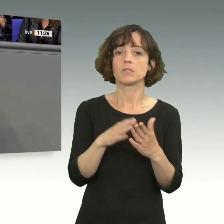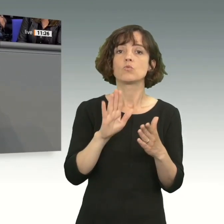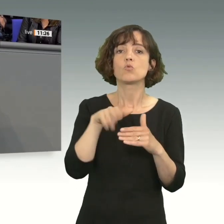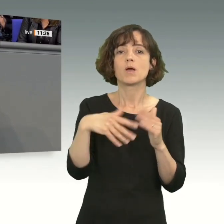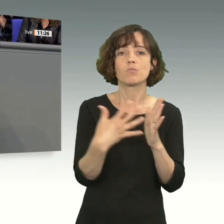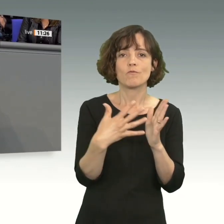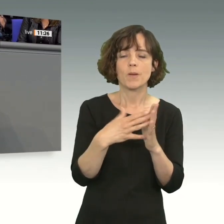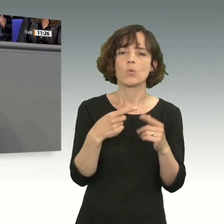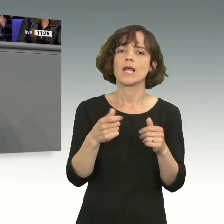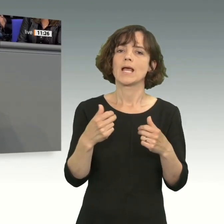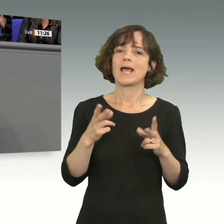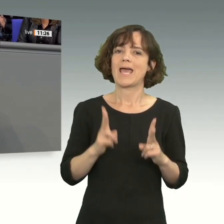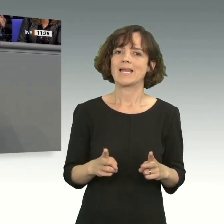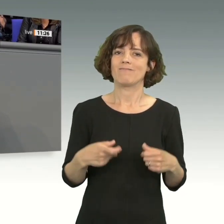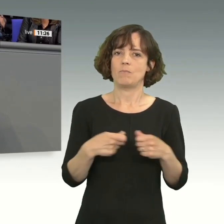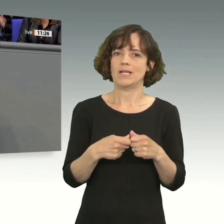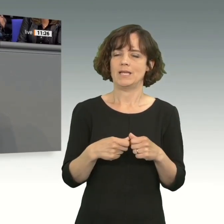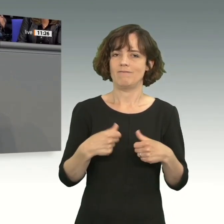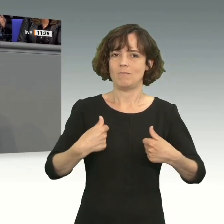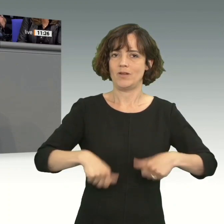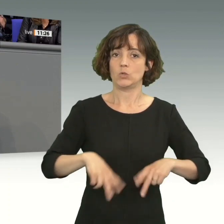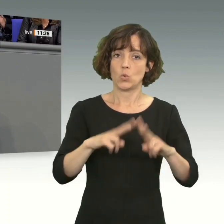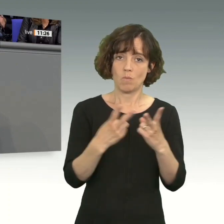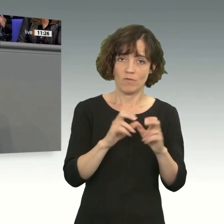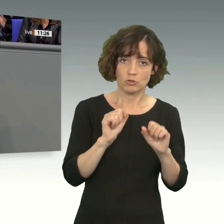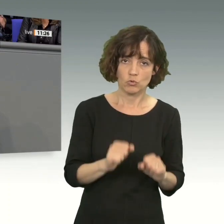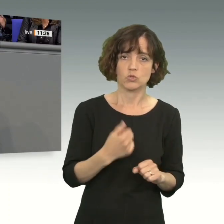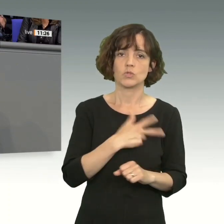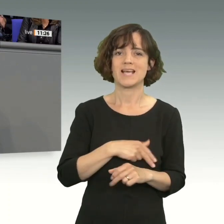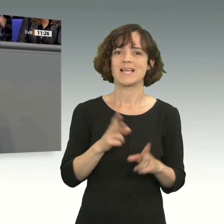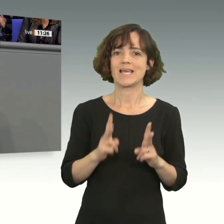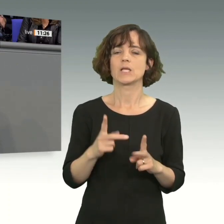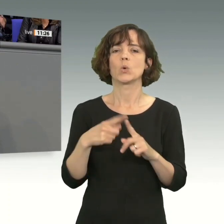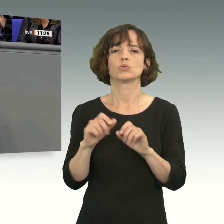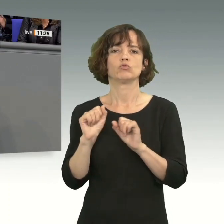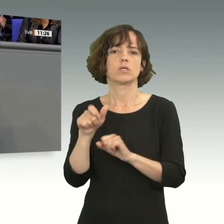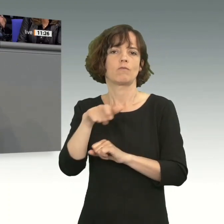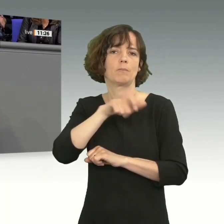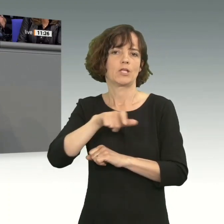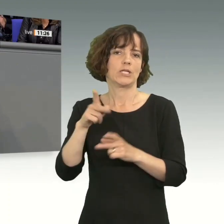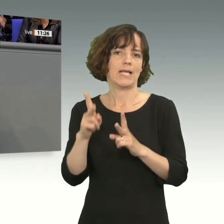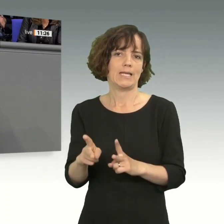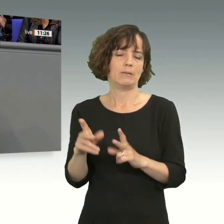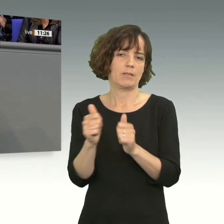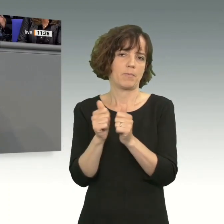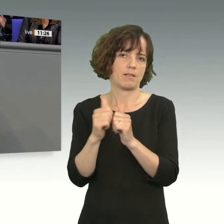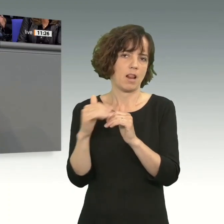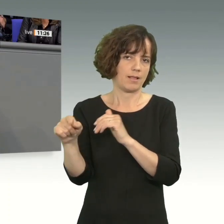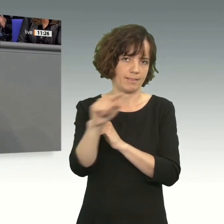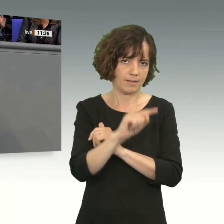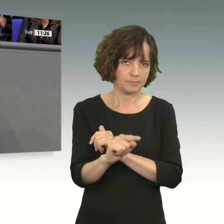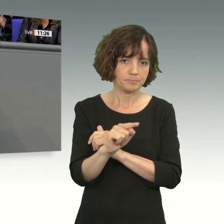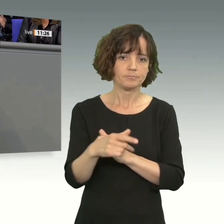verbindlichen Verpflichtungen zum Umweltschutz, soziale Gerechtigkeit und dem Schutz der Menschenrechte mit den Partnerländern ein.